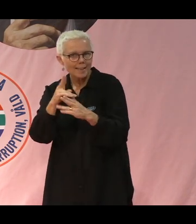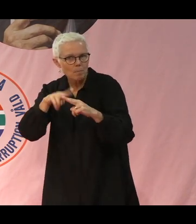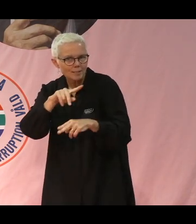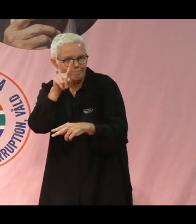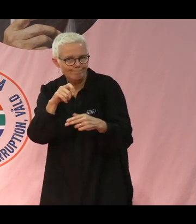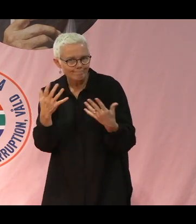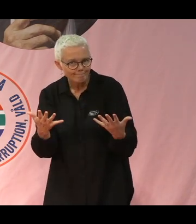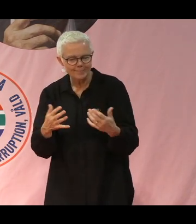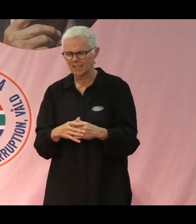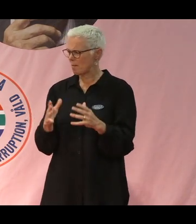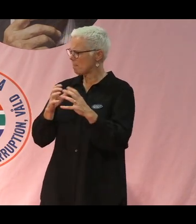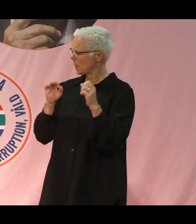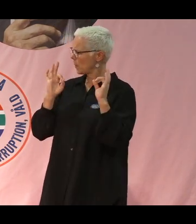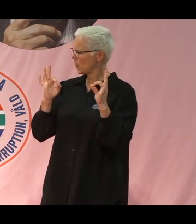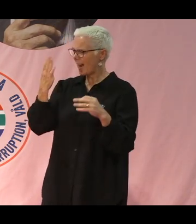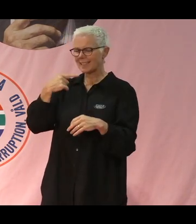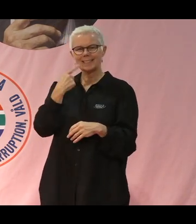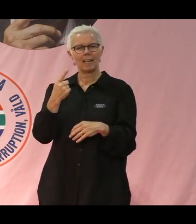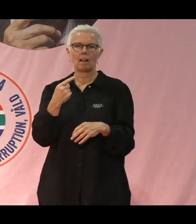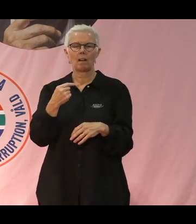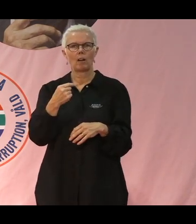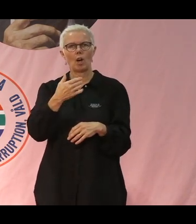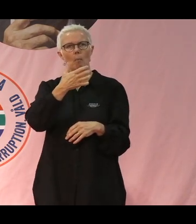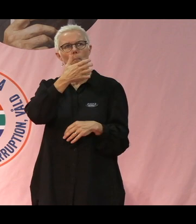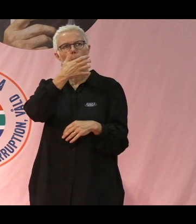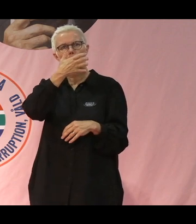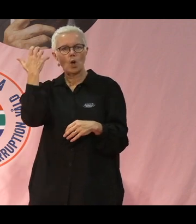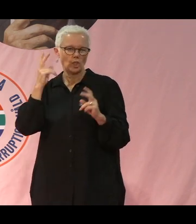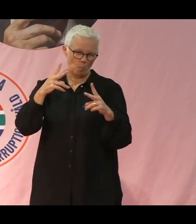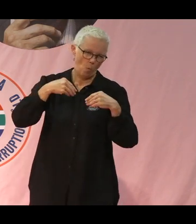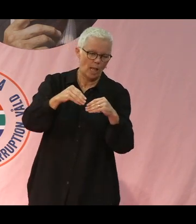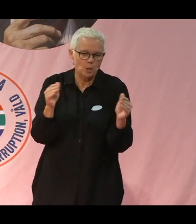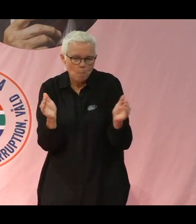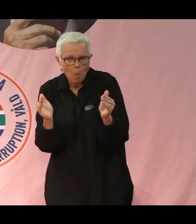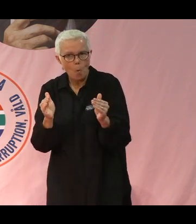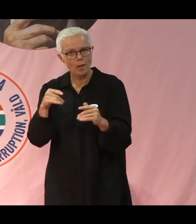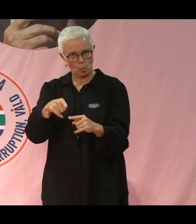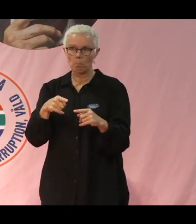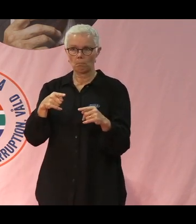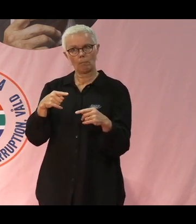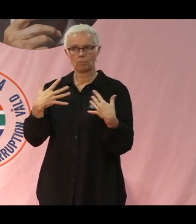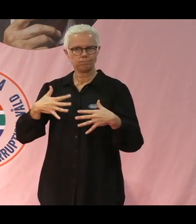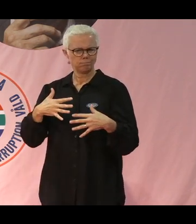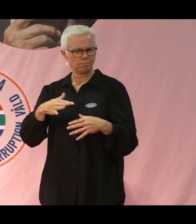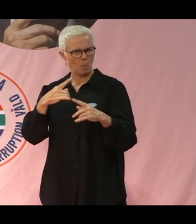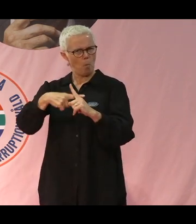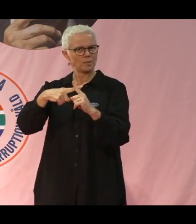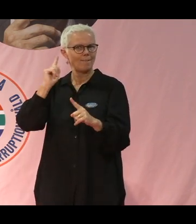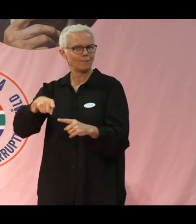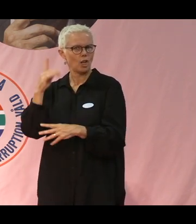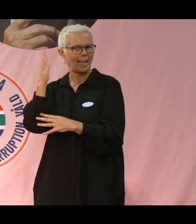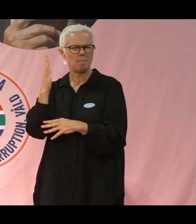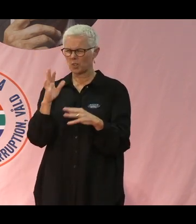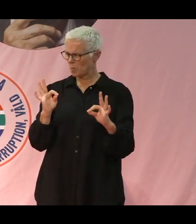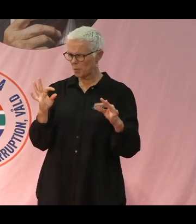Men hur skulle man då kunna säga att bönder som är odlade småskaligt, att de är klimathjältare? Hur då? Hur hänger det